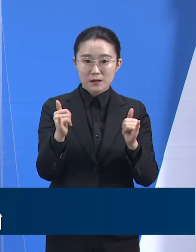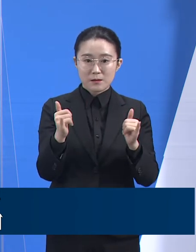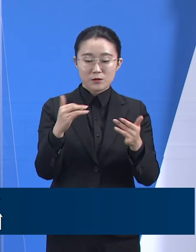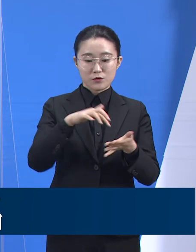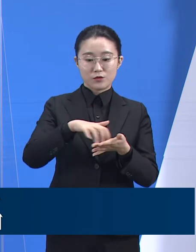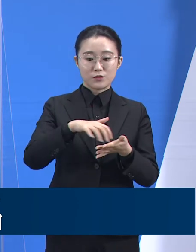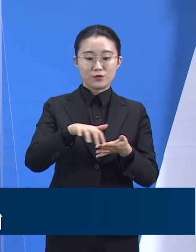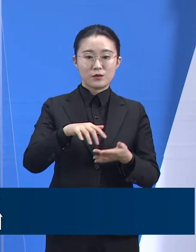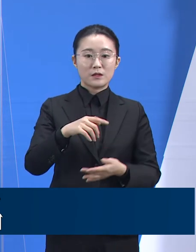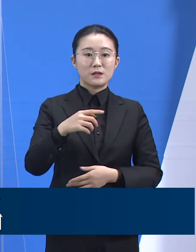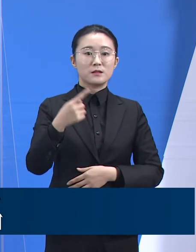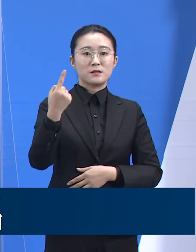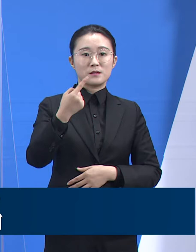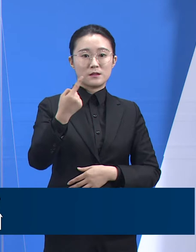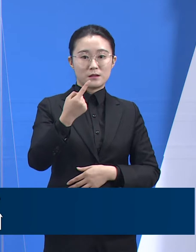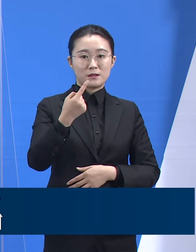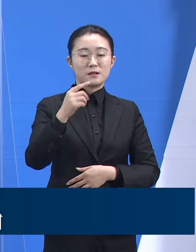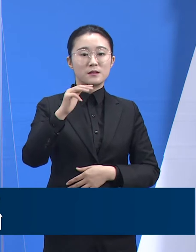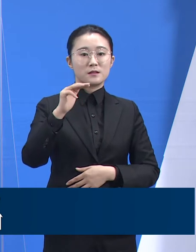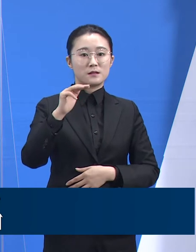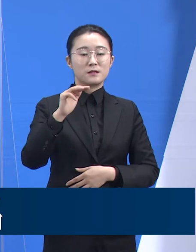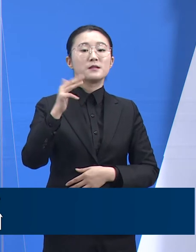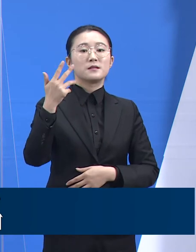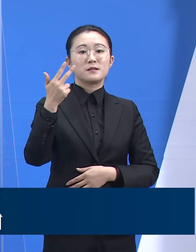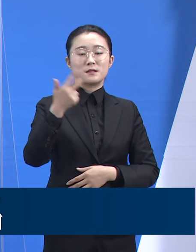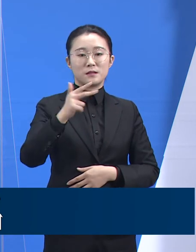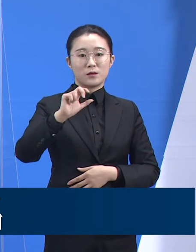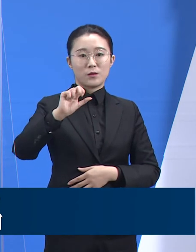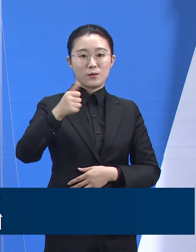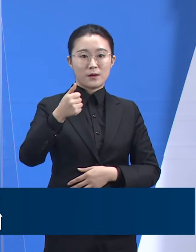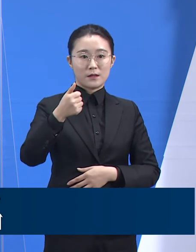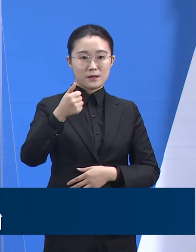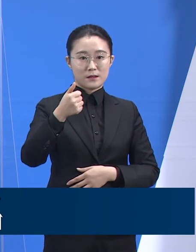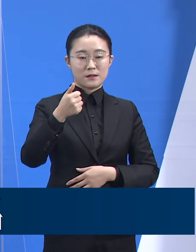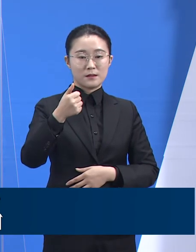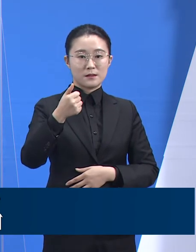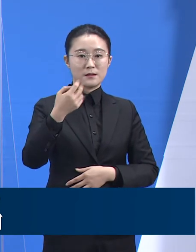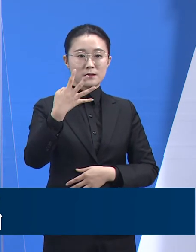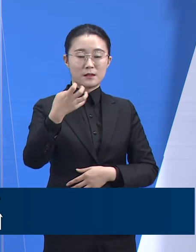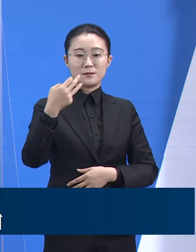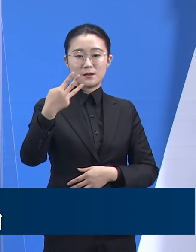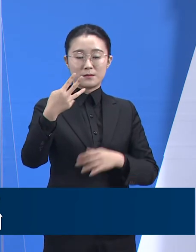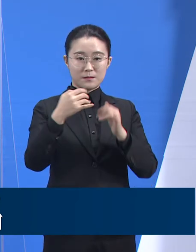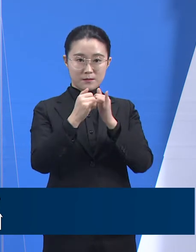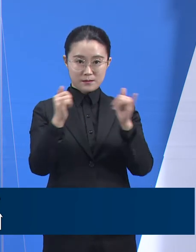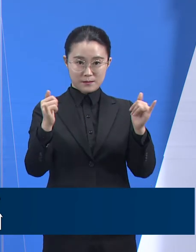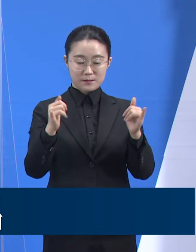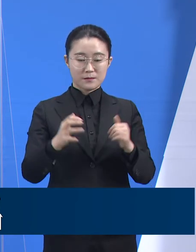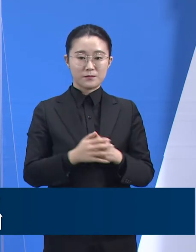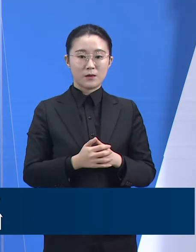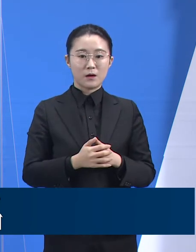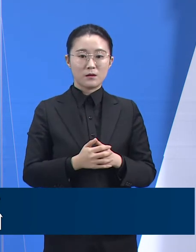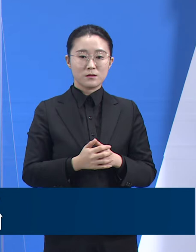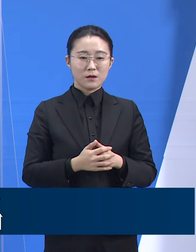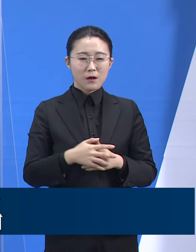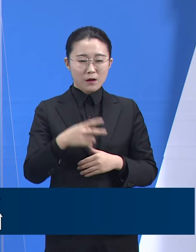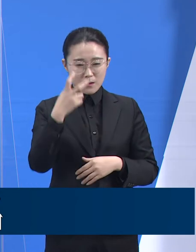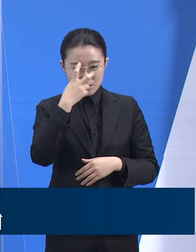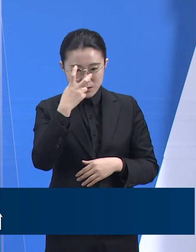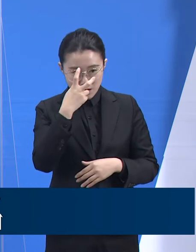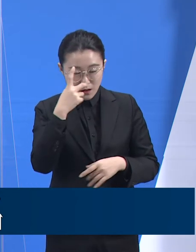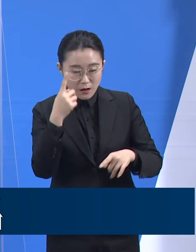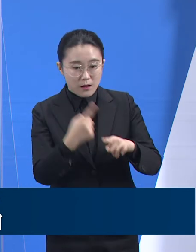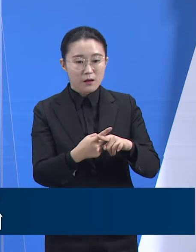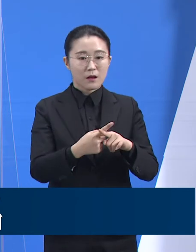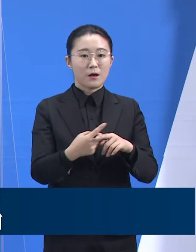총 7,453명입니다. 이 중 모니터링 과정에서 병원으로 선후송 조치한 인원은 지금까지